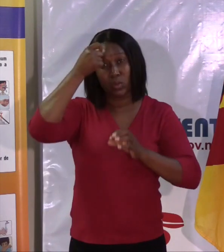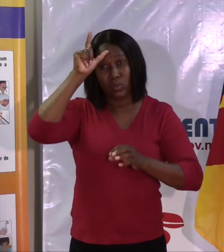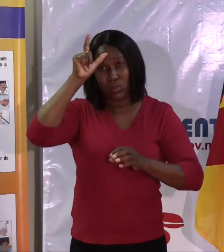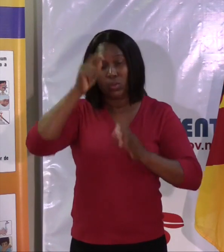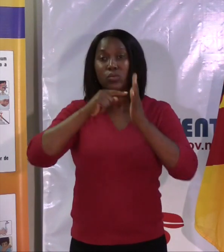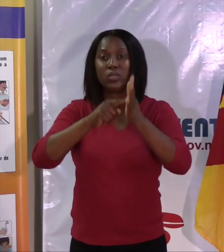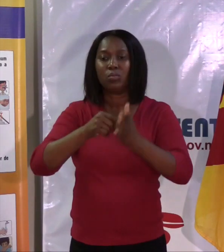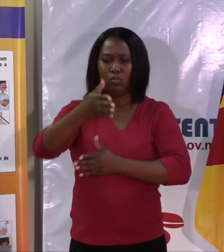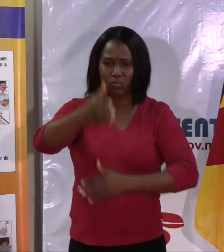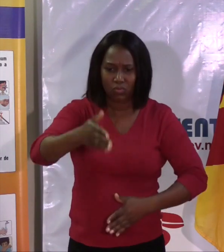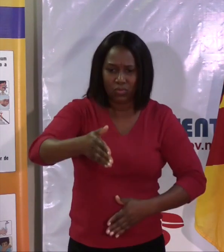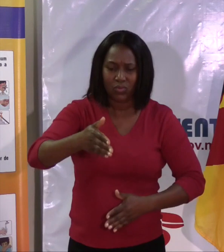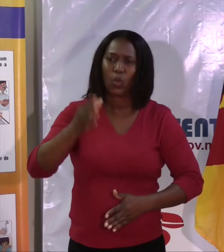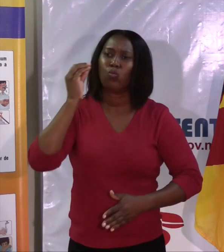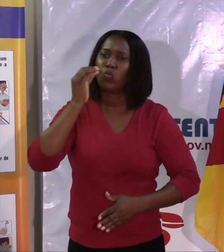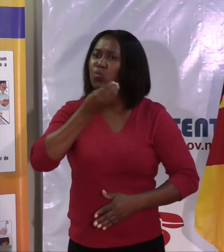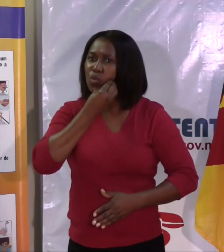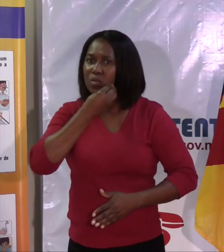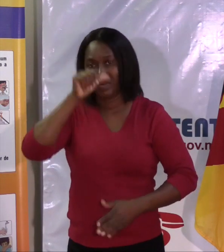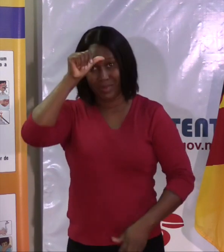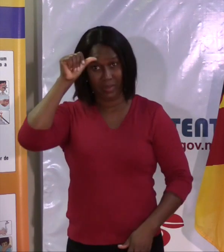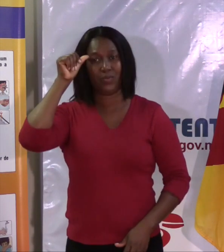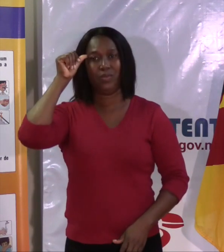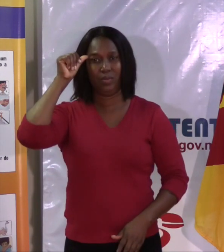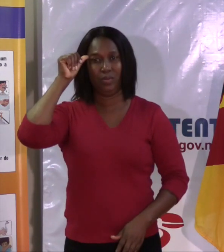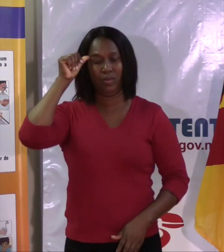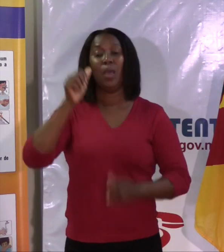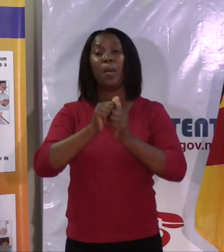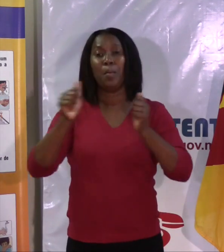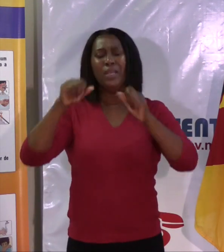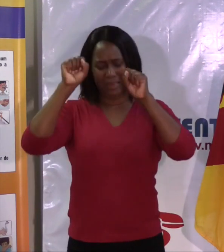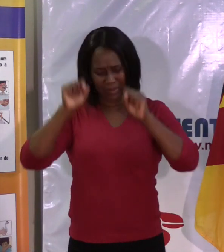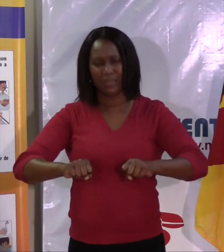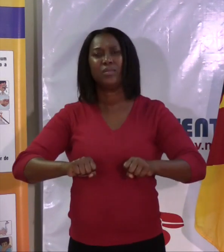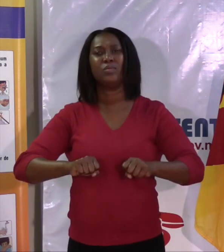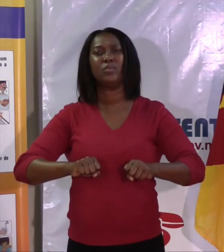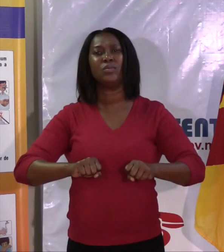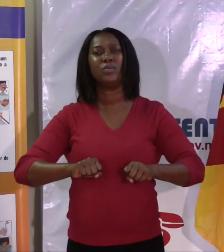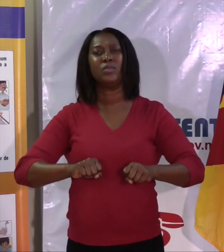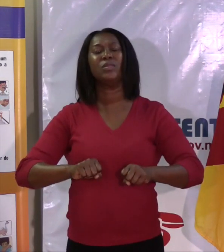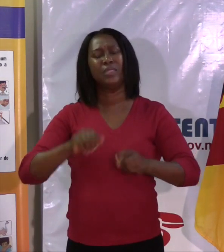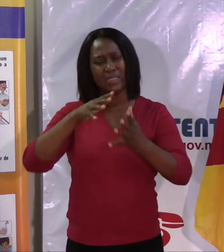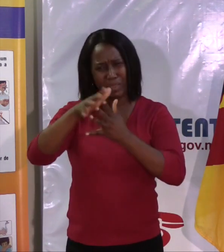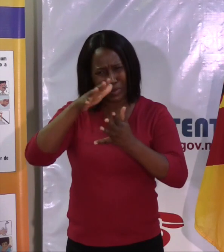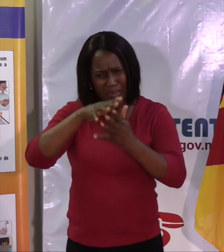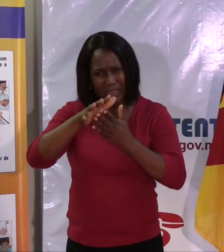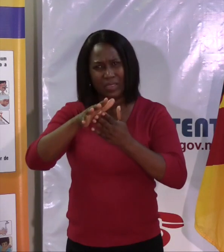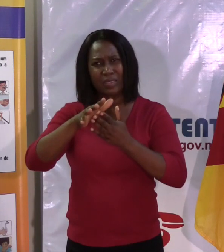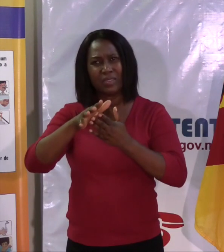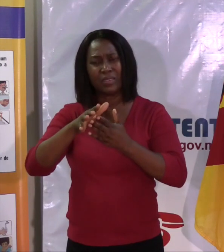o beijinho. Vai ser difícil, mas temos sim que reforçar que, de facto, uma das formas de transmissão é as mãos,